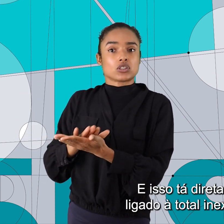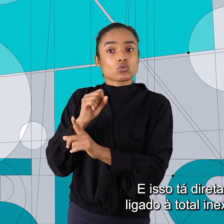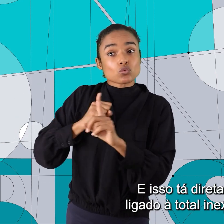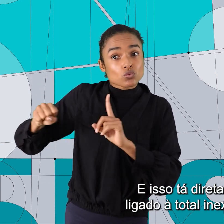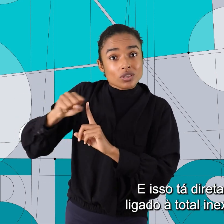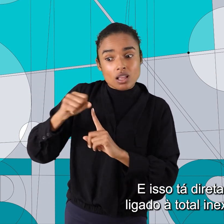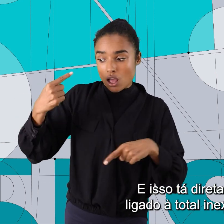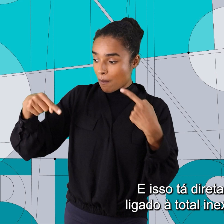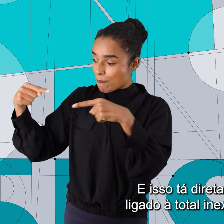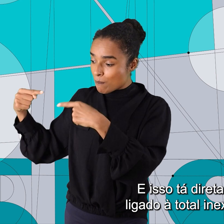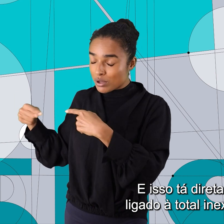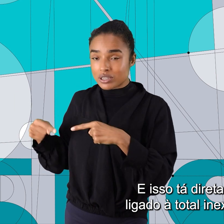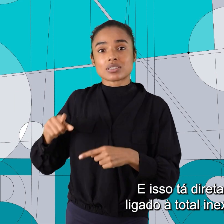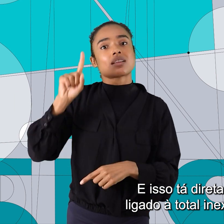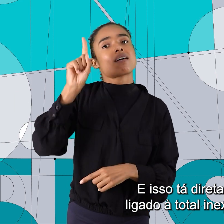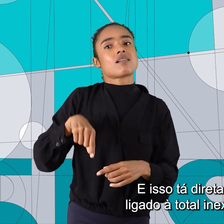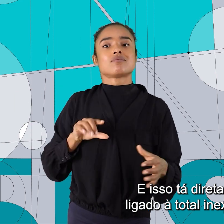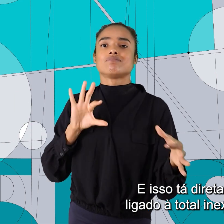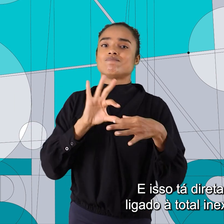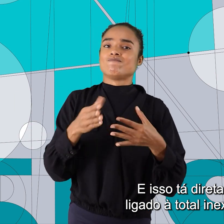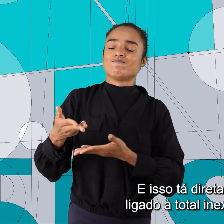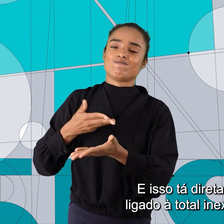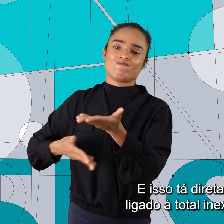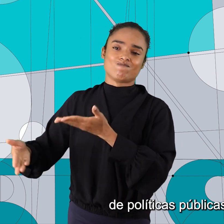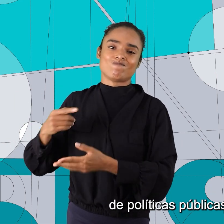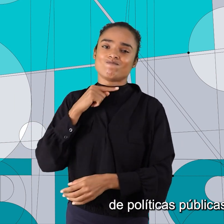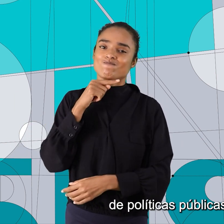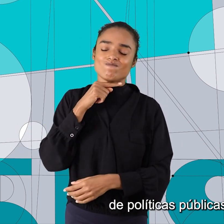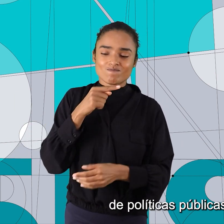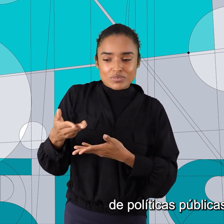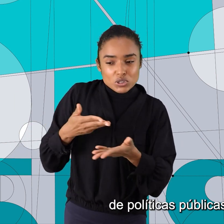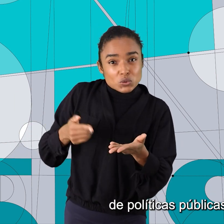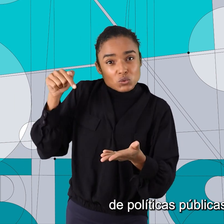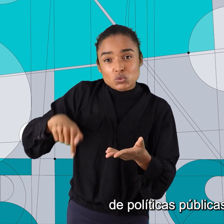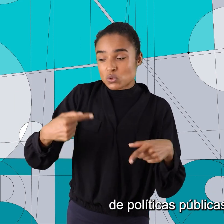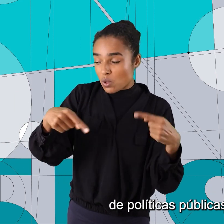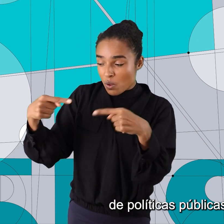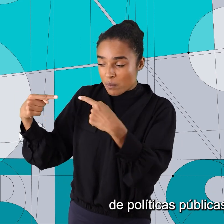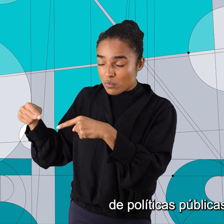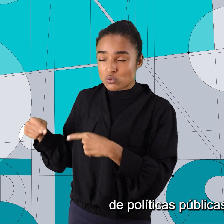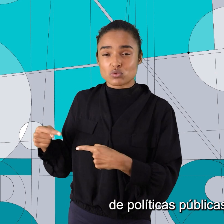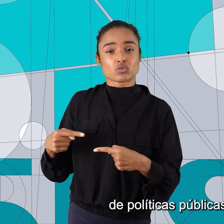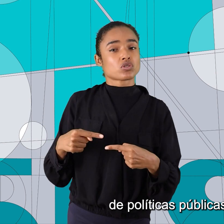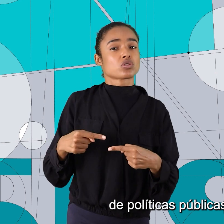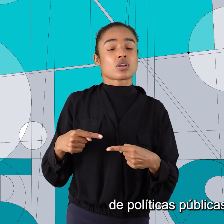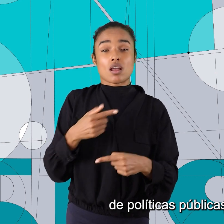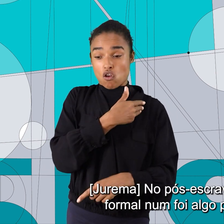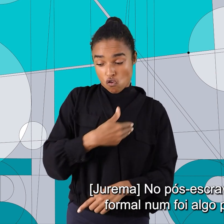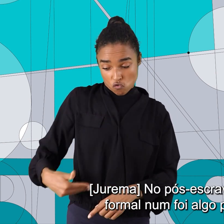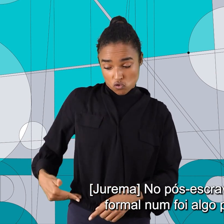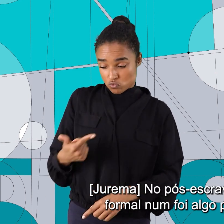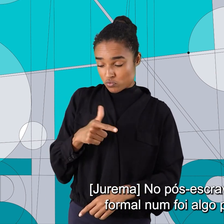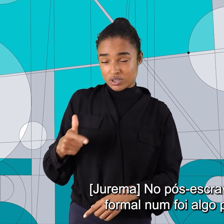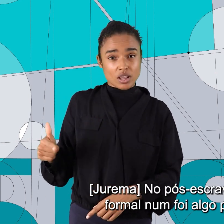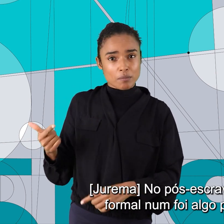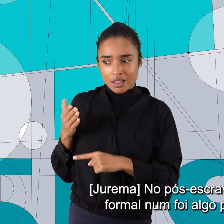Isso está diretamente ligado à total inexistência de políticas públicas de saúde. No